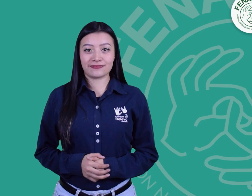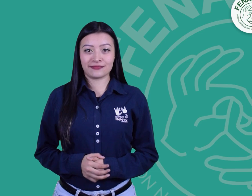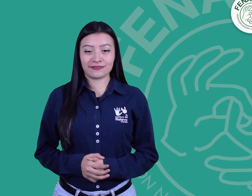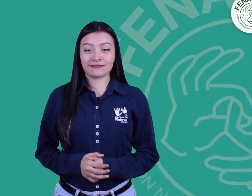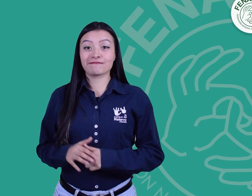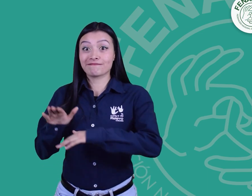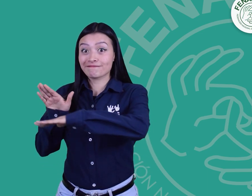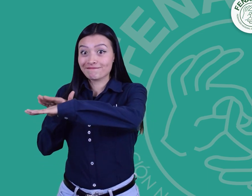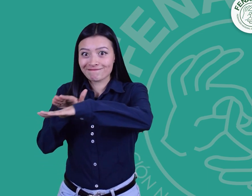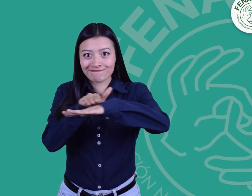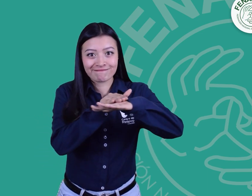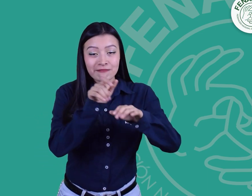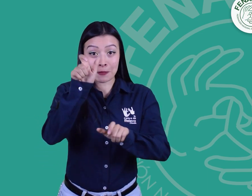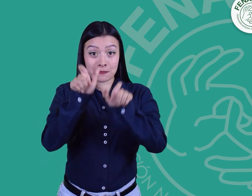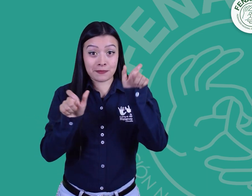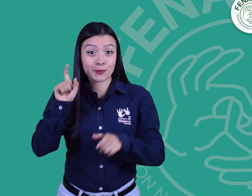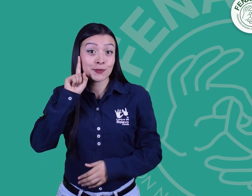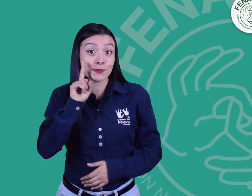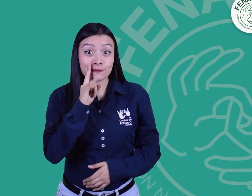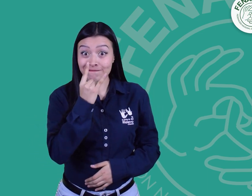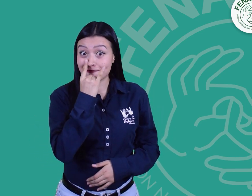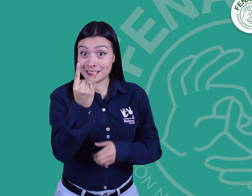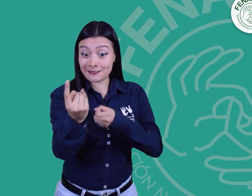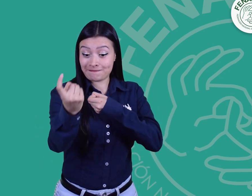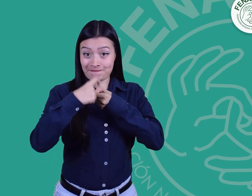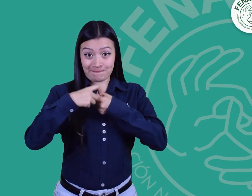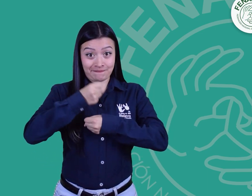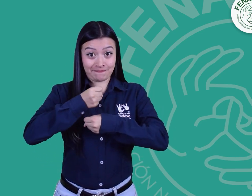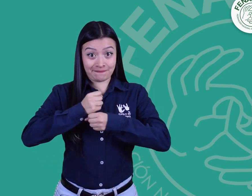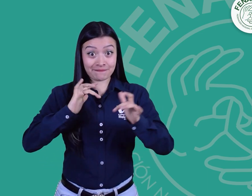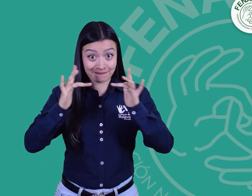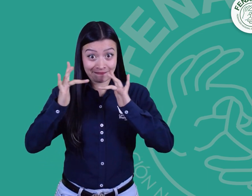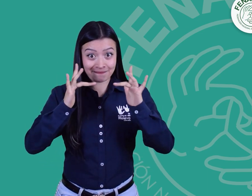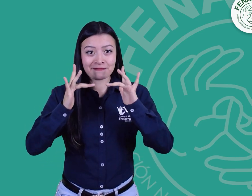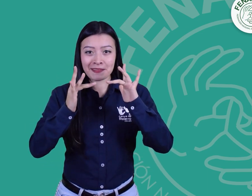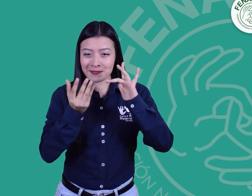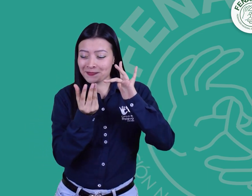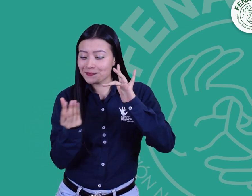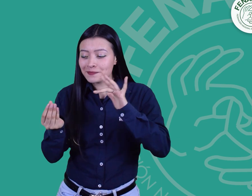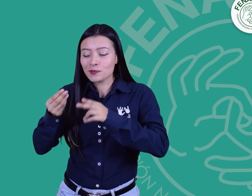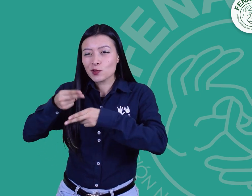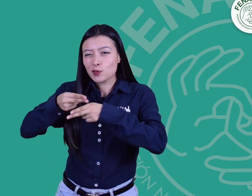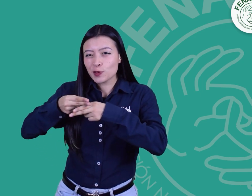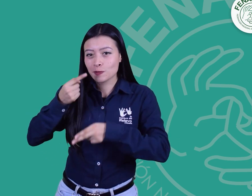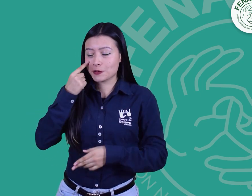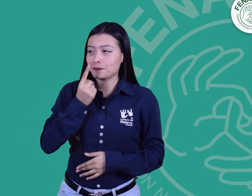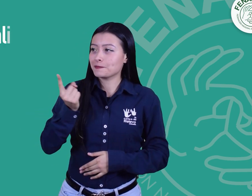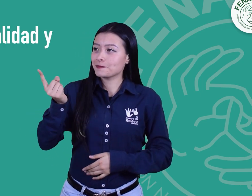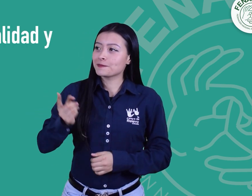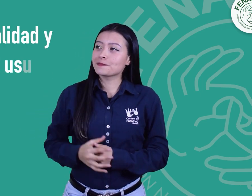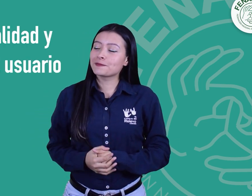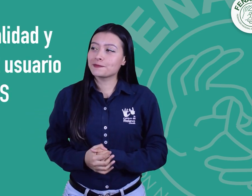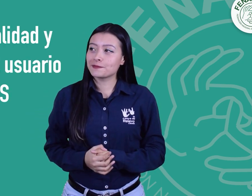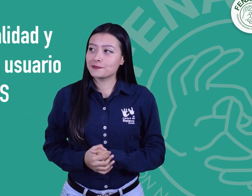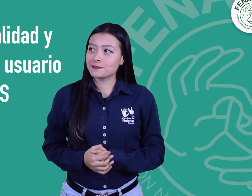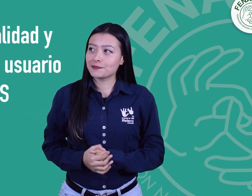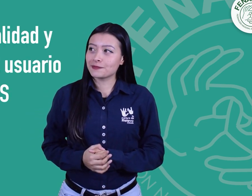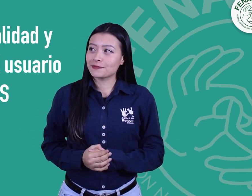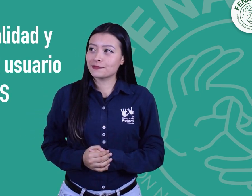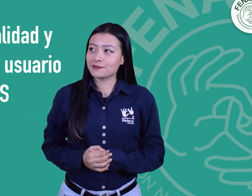La siguiente convocatoria está dirigida a personas sordas que estén interesadas en trabajar en el centro de relevo en el área de calidad